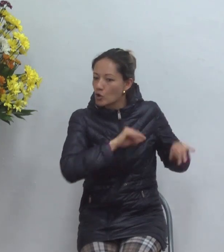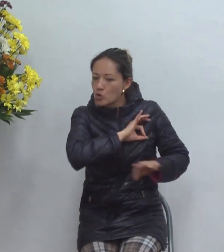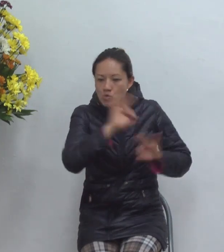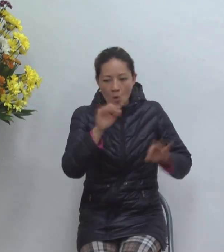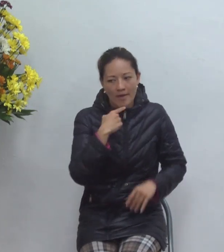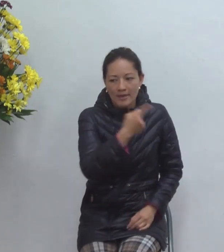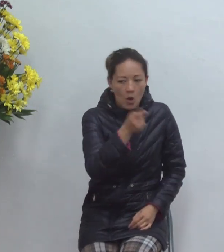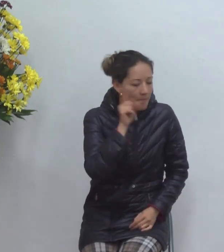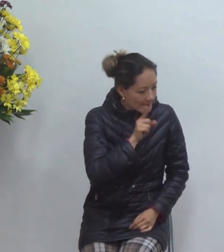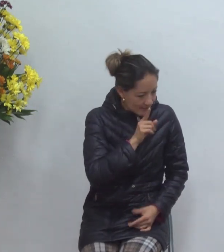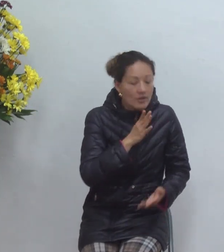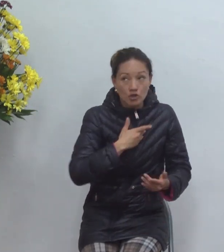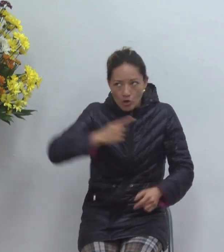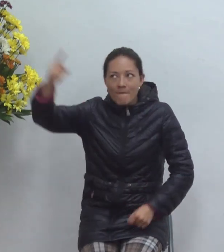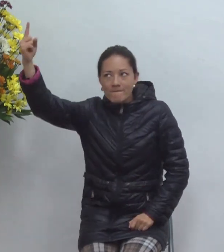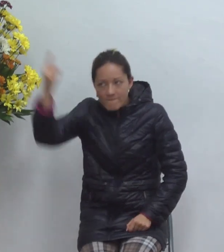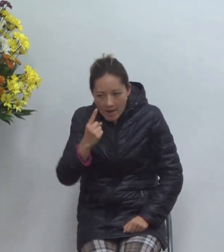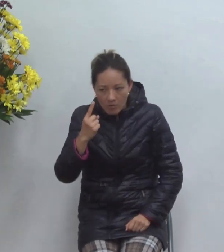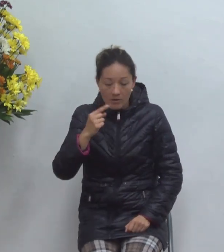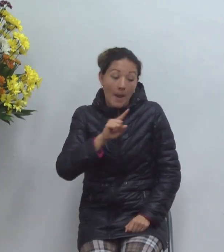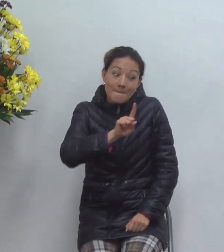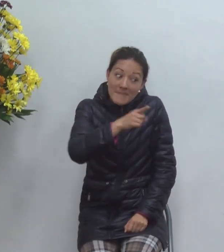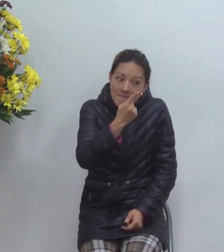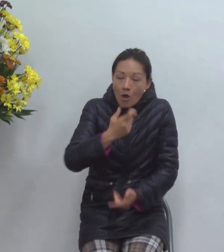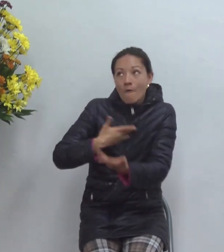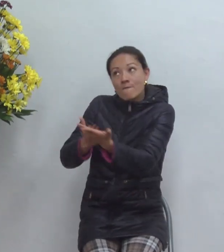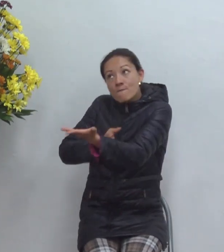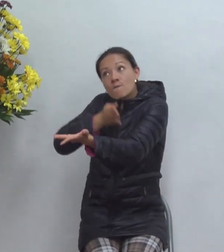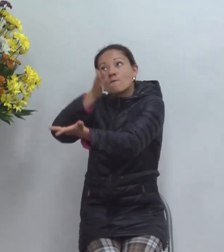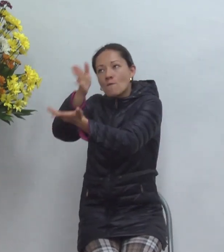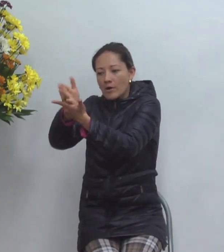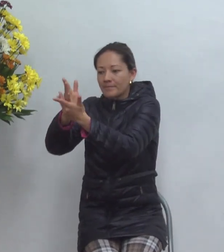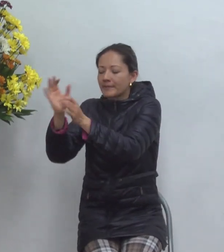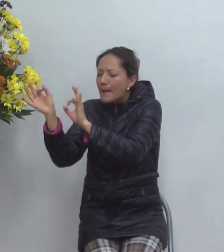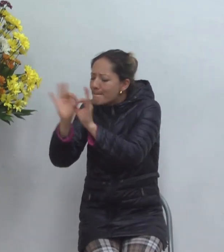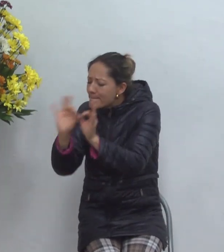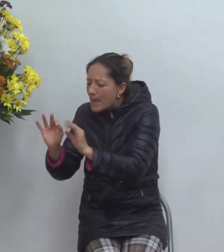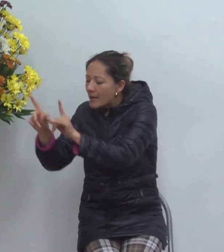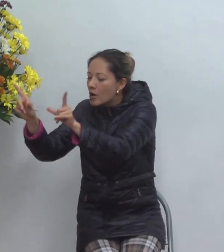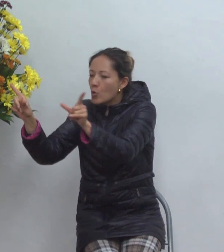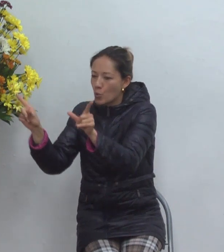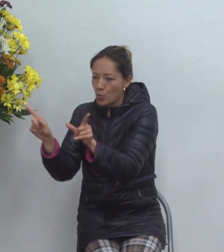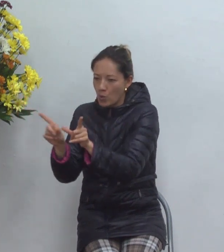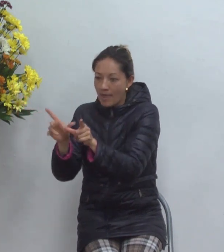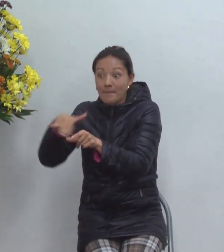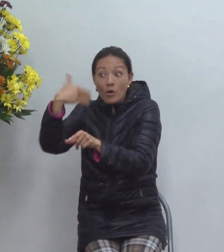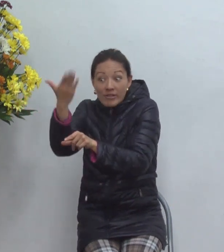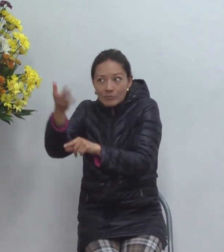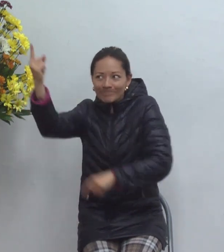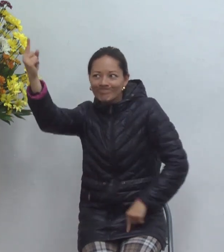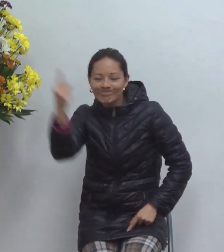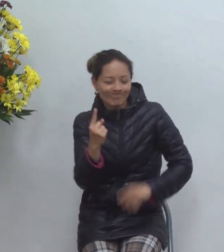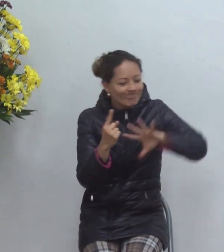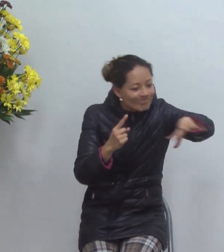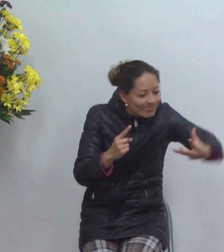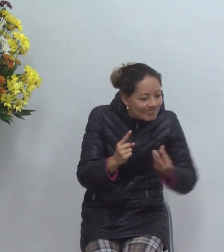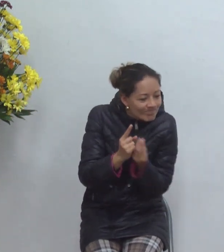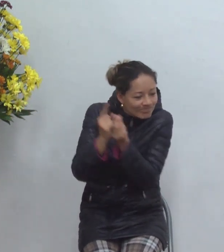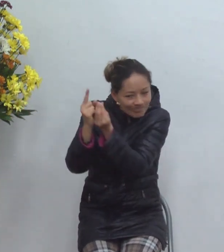pero yo me voy voy a preparar lugar y voy a volver por mi iglesia para que donde yo estoy